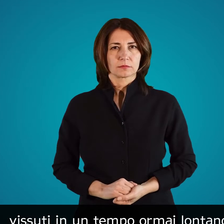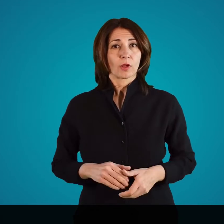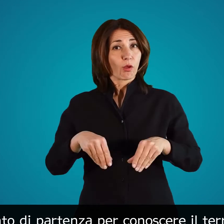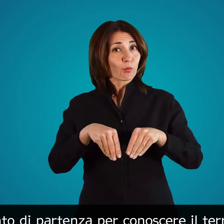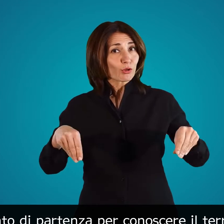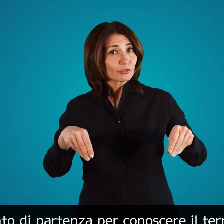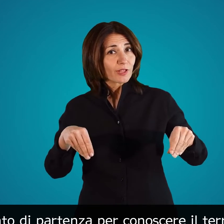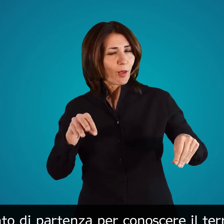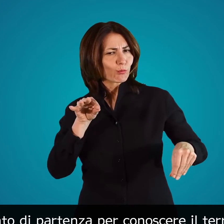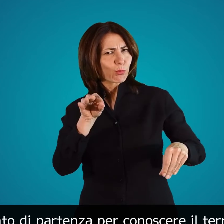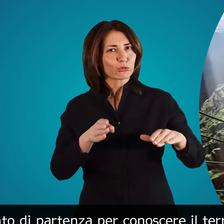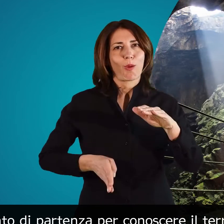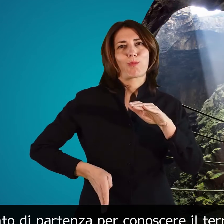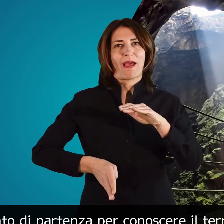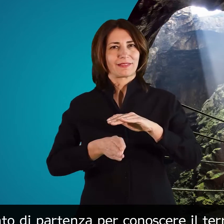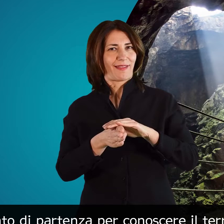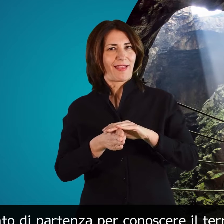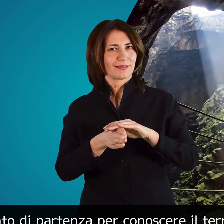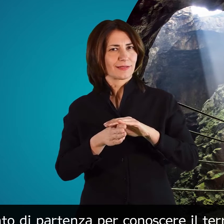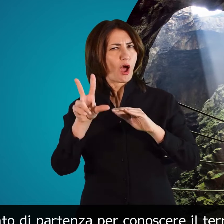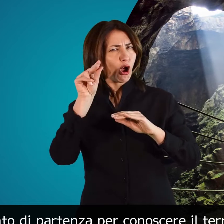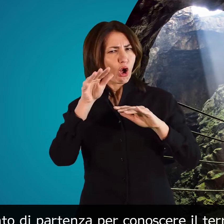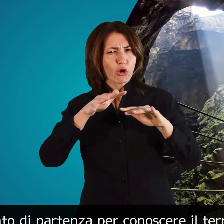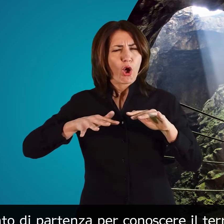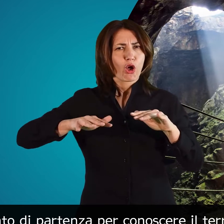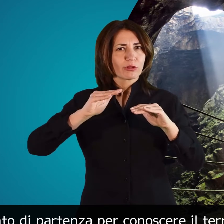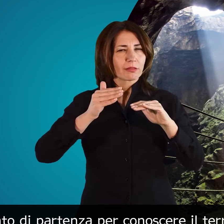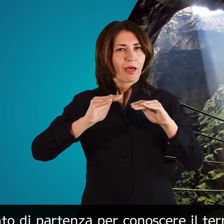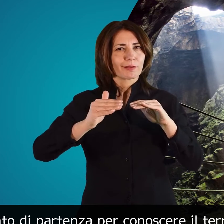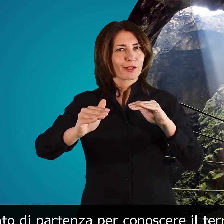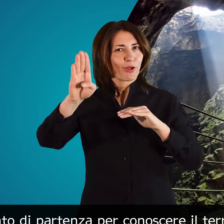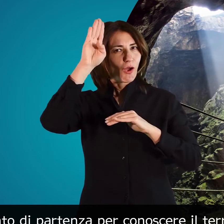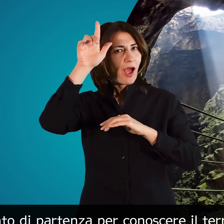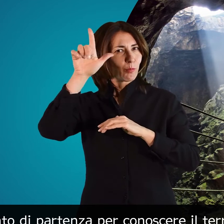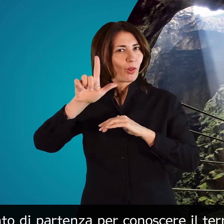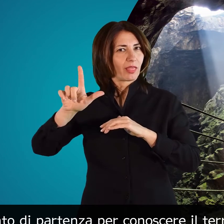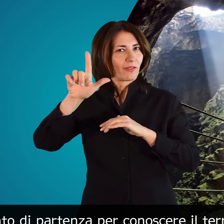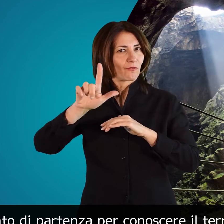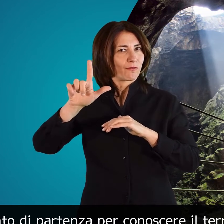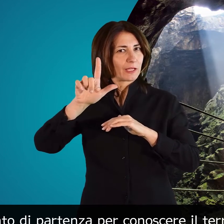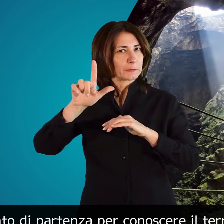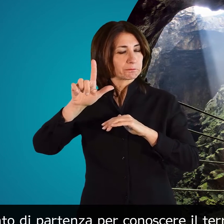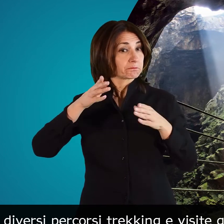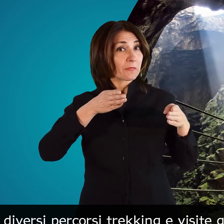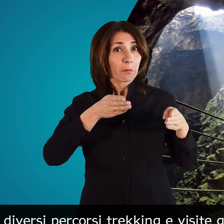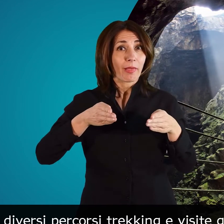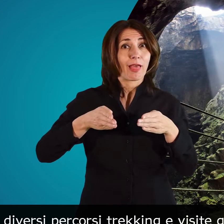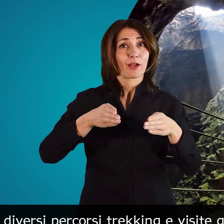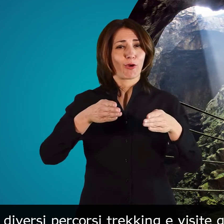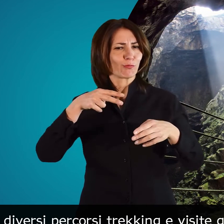il museo è il punto di partenza per conoscere il territorio di capoliveri per diversi